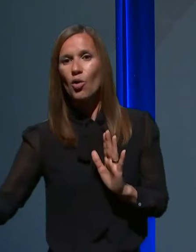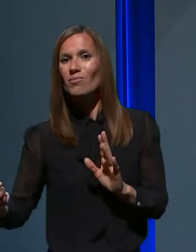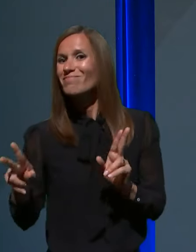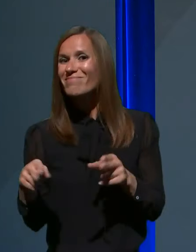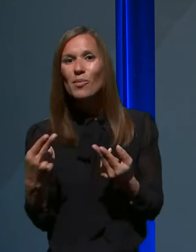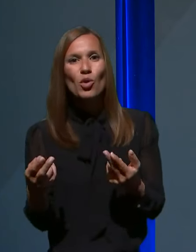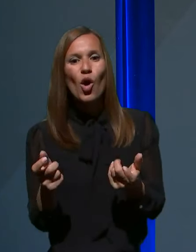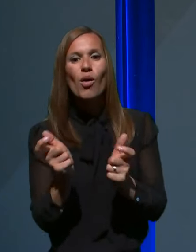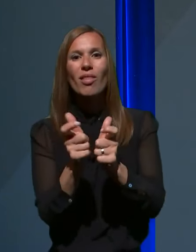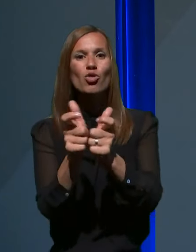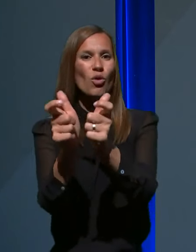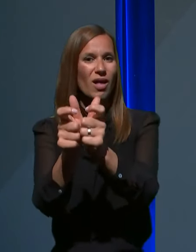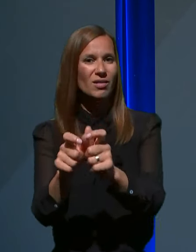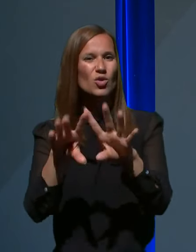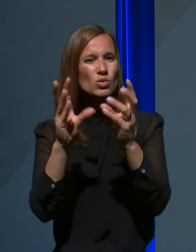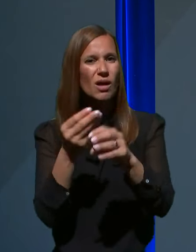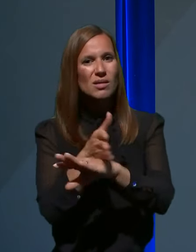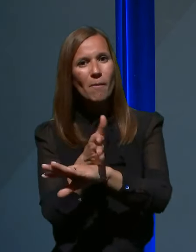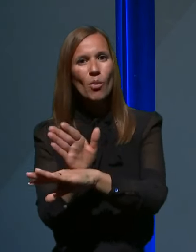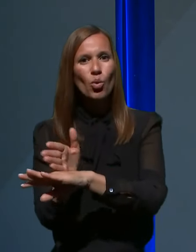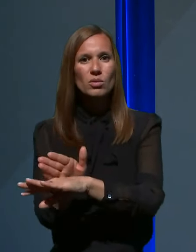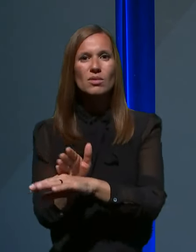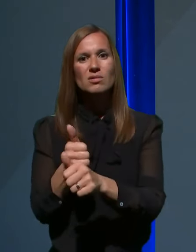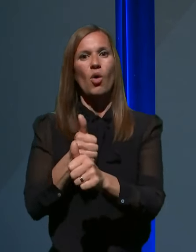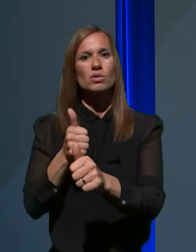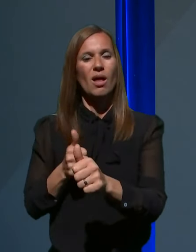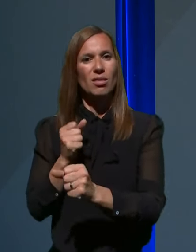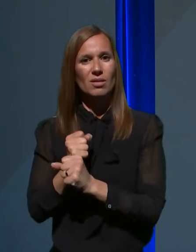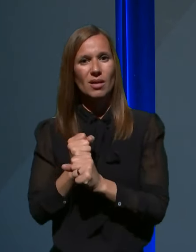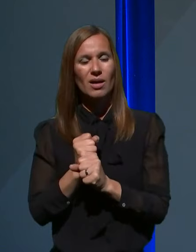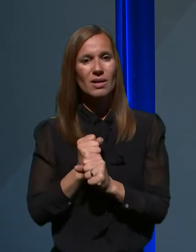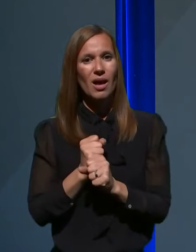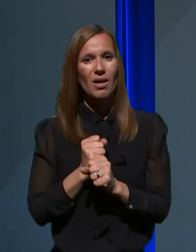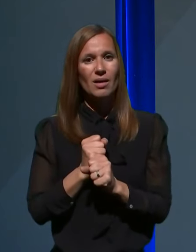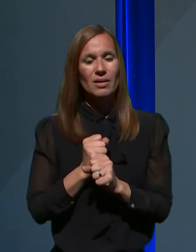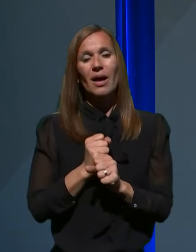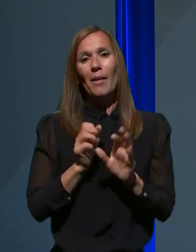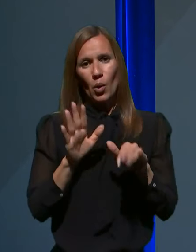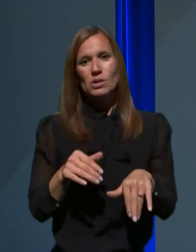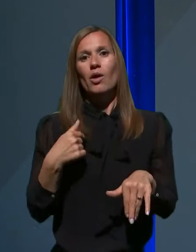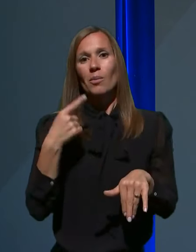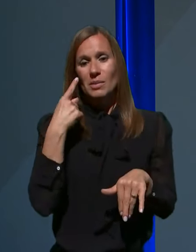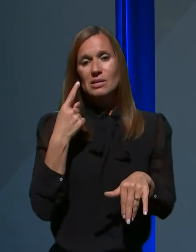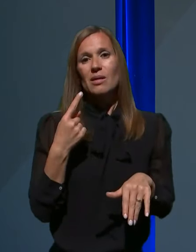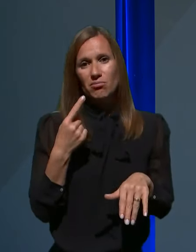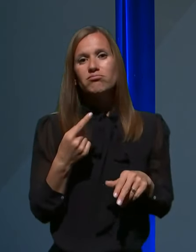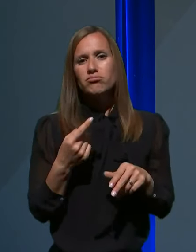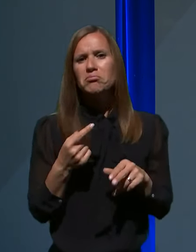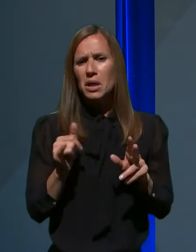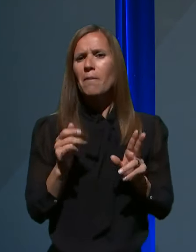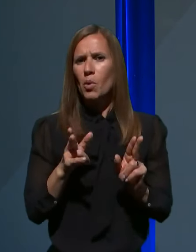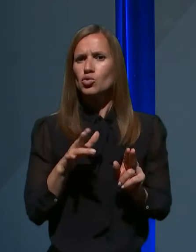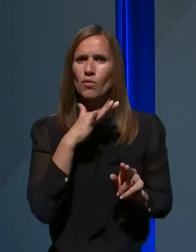vsega izostanka dela, s tem, da ocenjujem kljub vsemu, da se bo dalo v tej smeri veliko narediti.